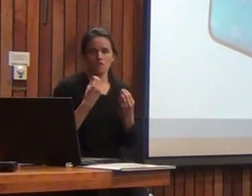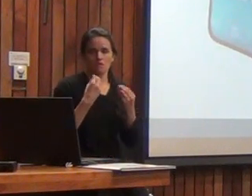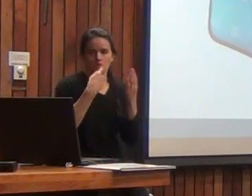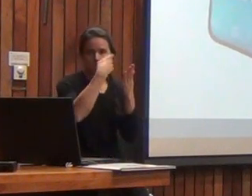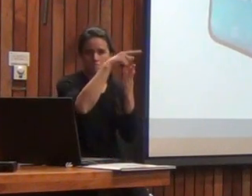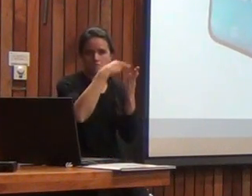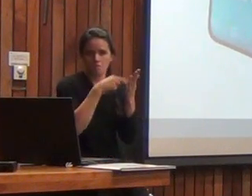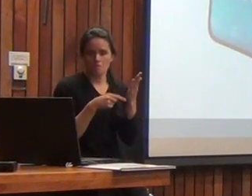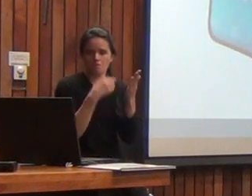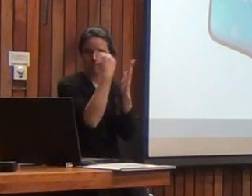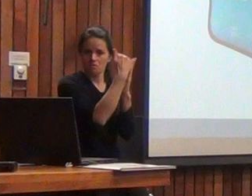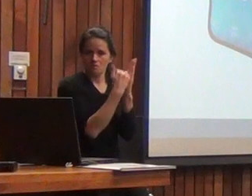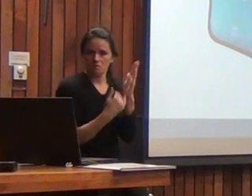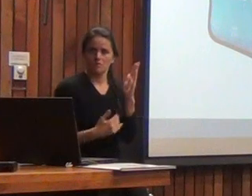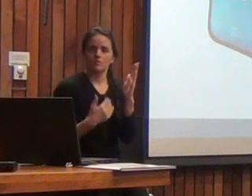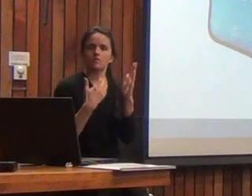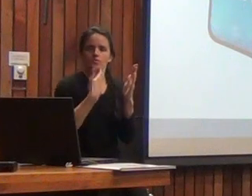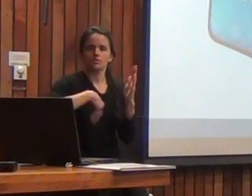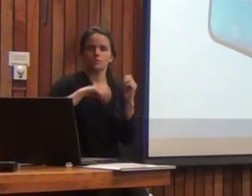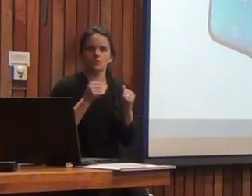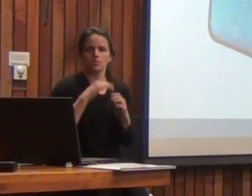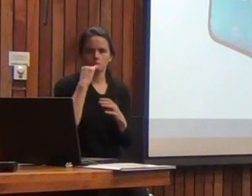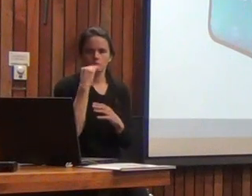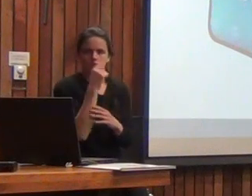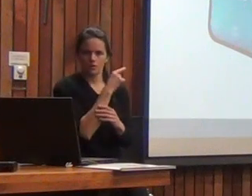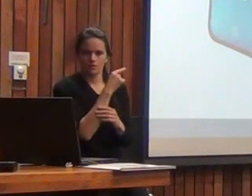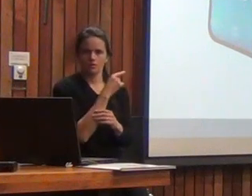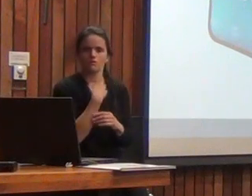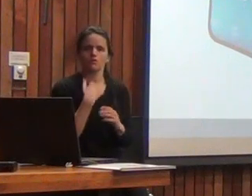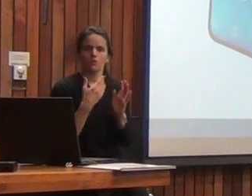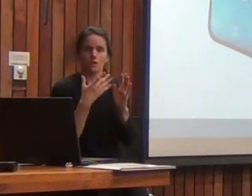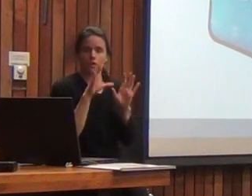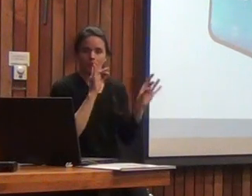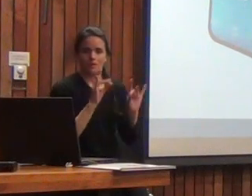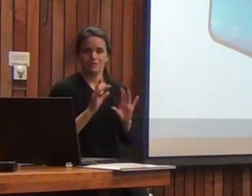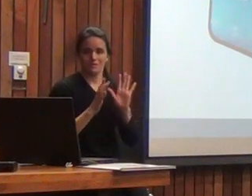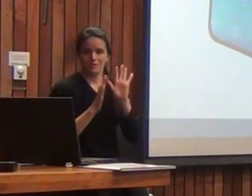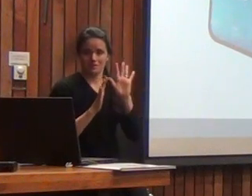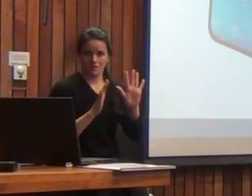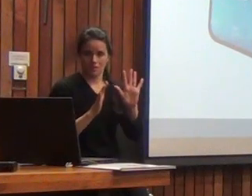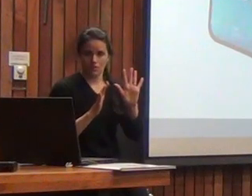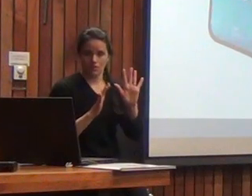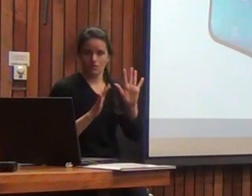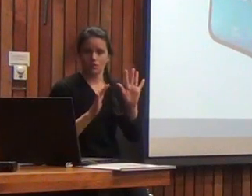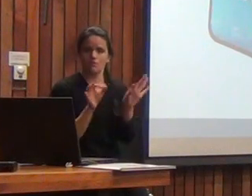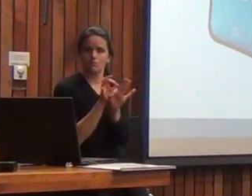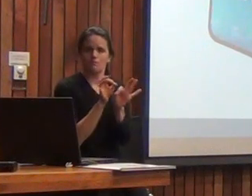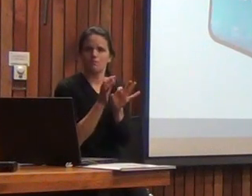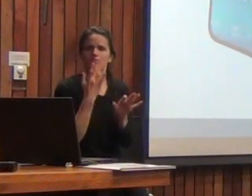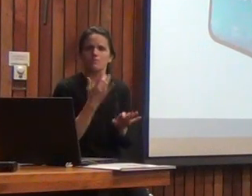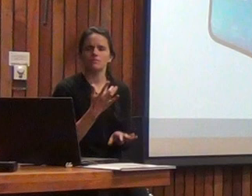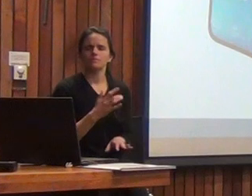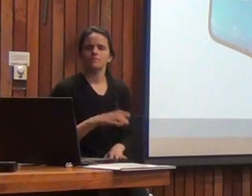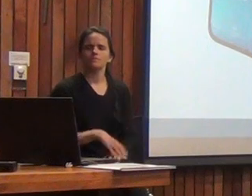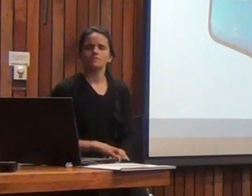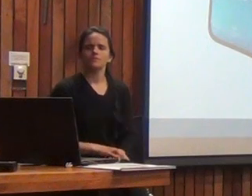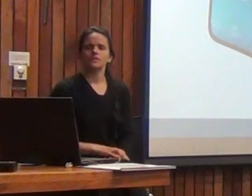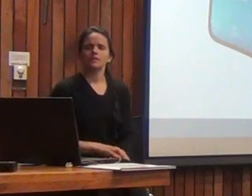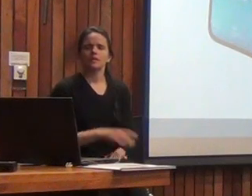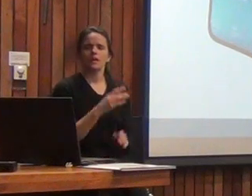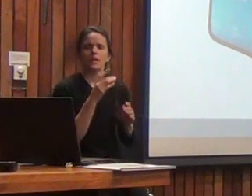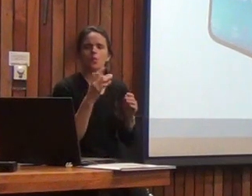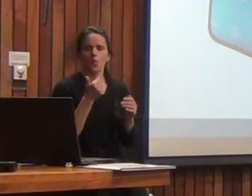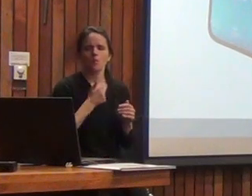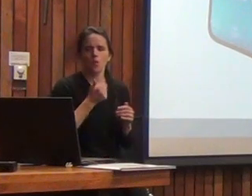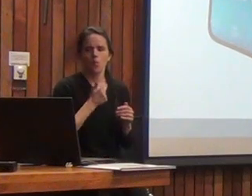entre esos criterios me gustaría señalar estos cinco y D5 cumple con cada